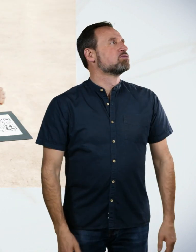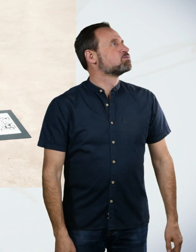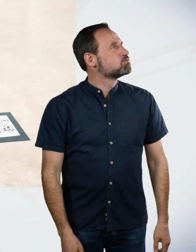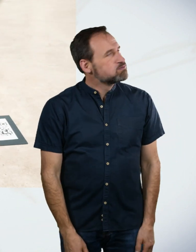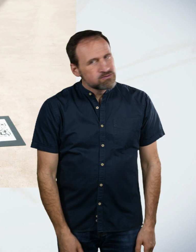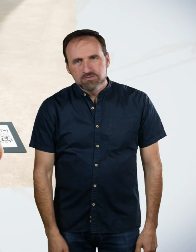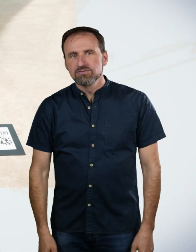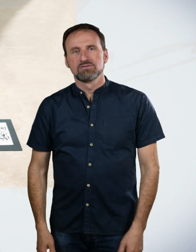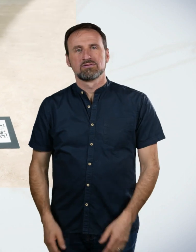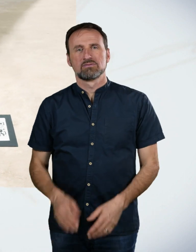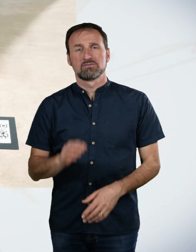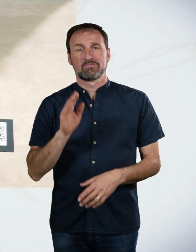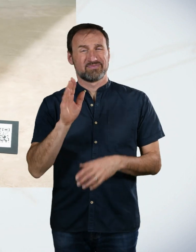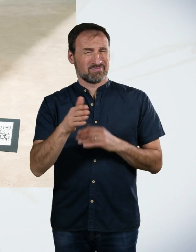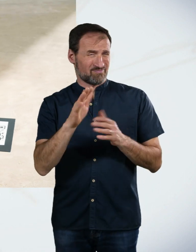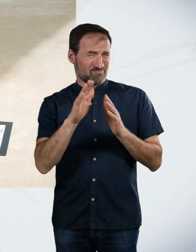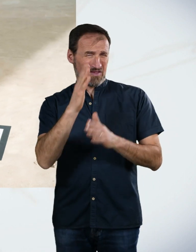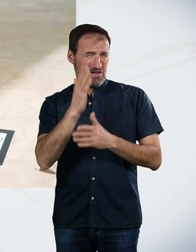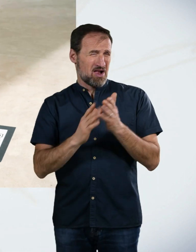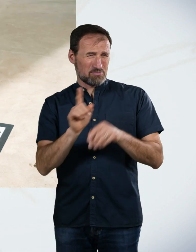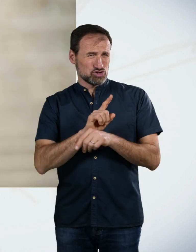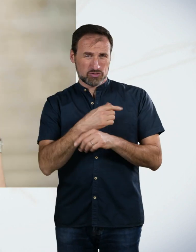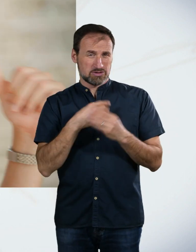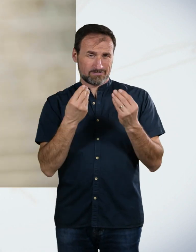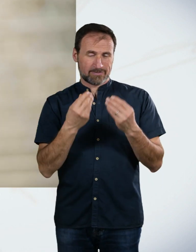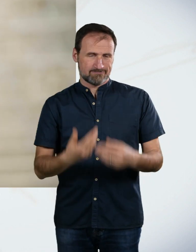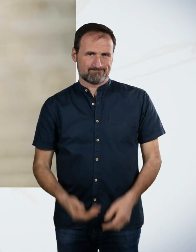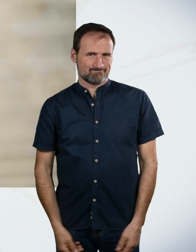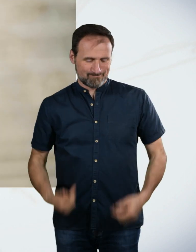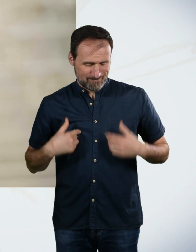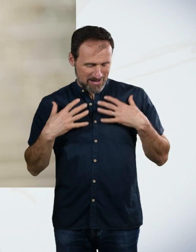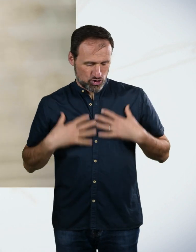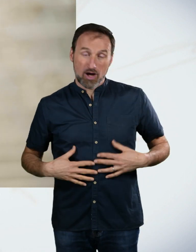Nach knapp der Hälfte der Zeit habe ich gemerkt, dass ich persönlich heute der größte Gegner für mich bin und nicht die Aufgabe.